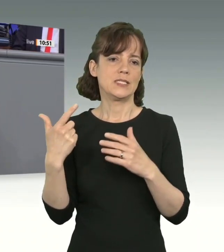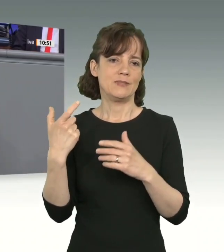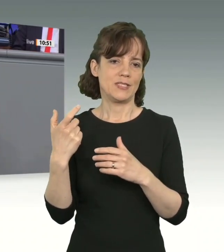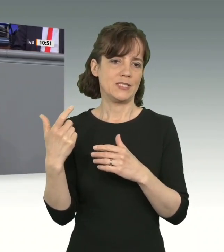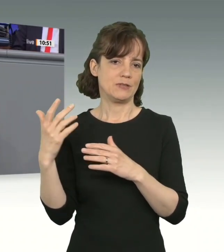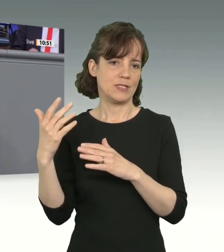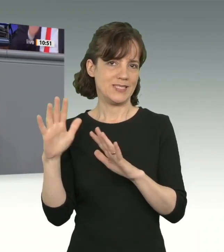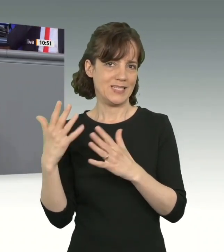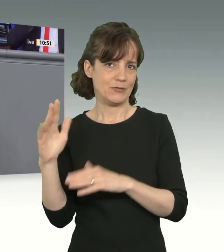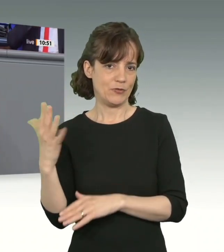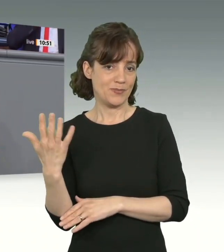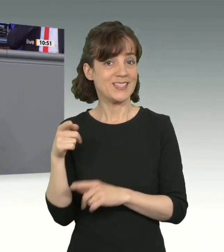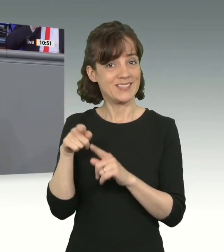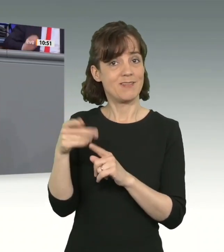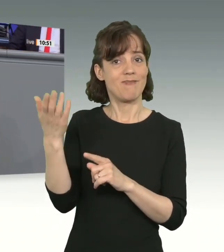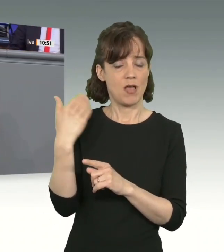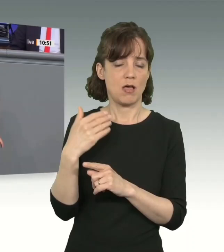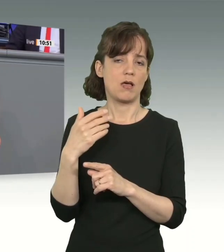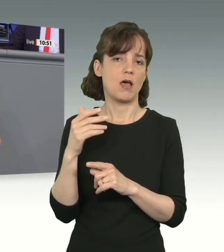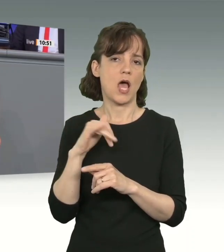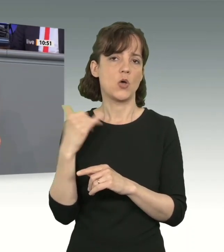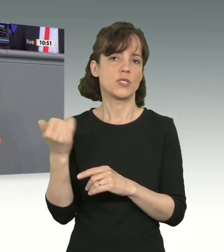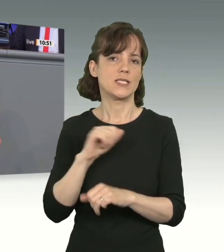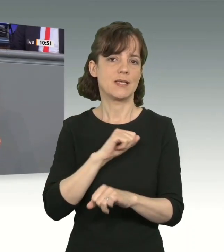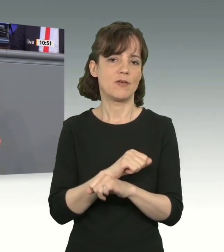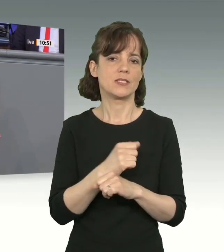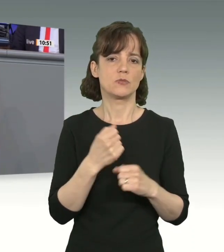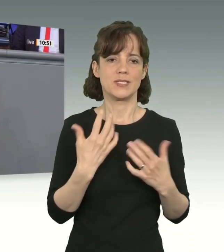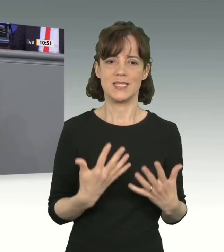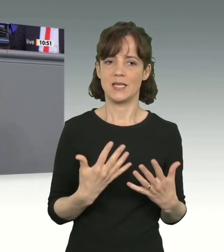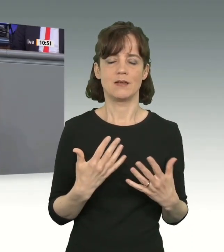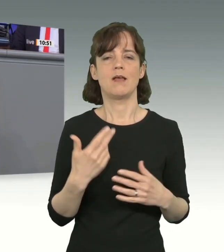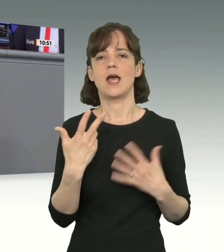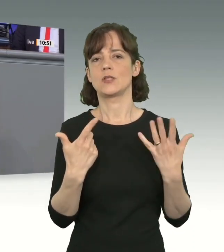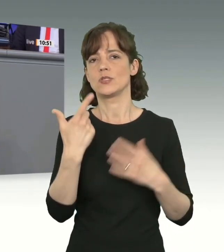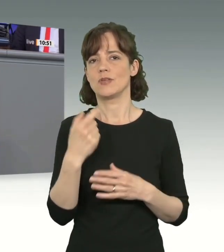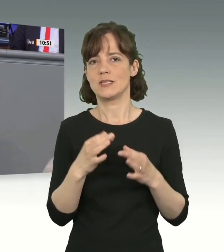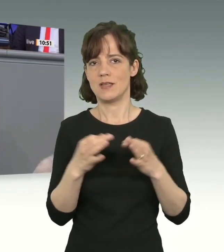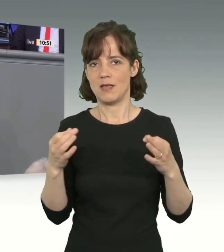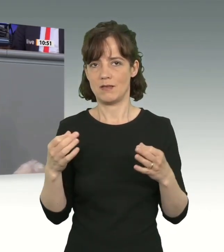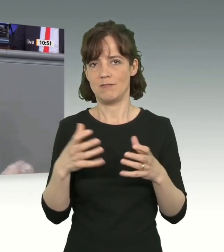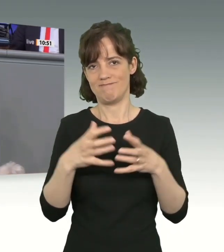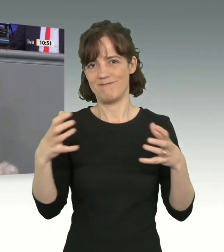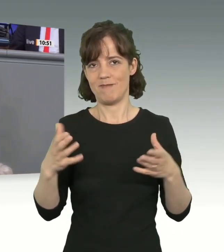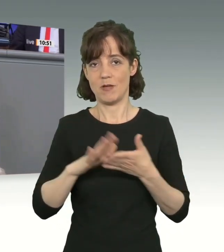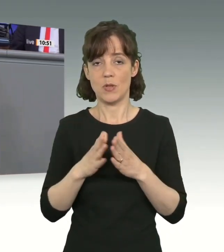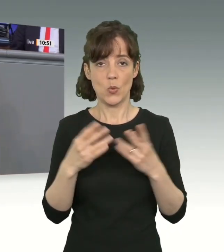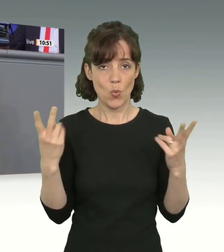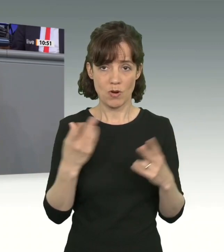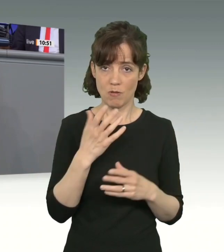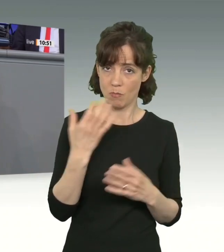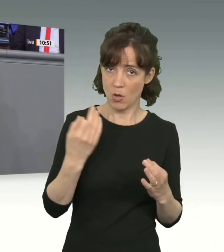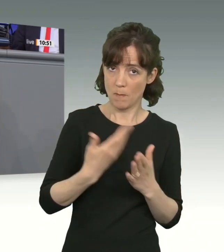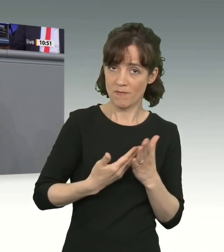die Verlängerung des Ausreisegewahrsams von 10 auf 28 Tage vereinbart? Oder geht es um den Beweis, dass die Kunst des Schreibens